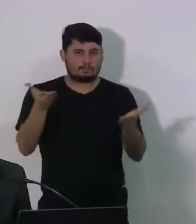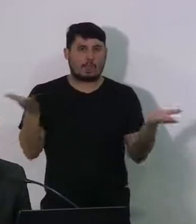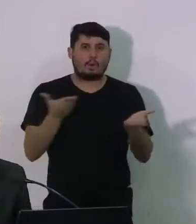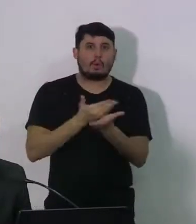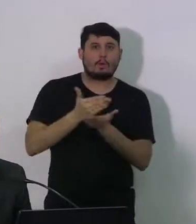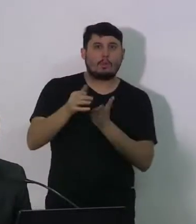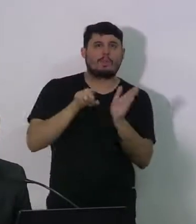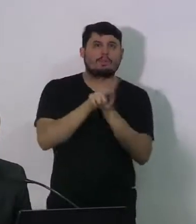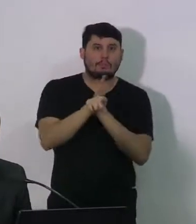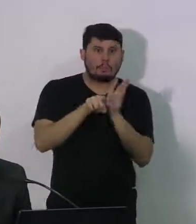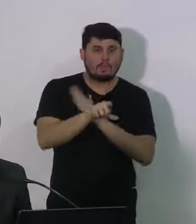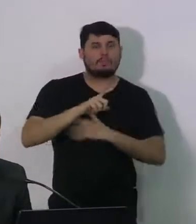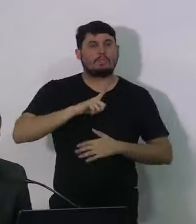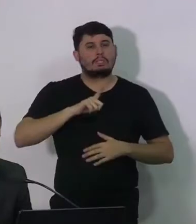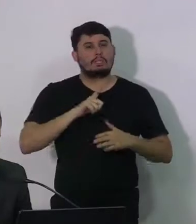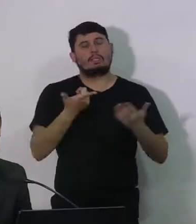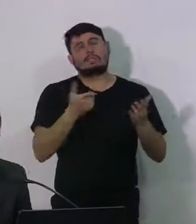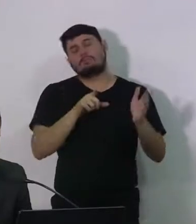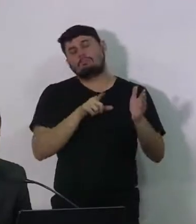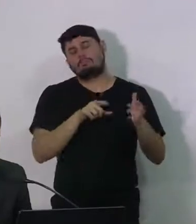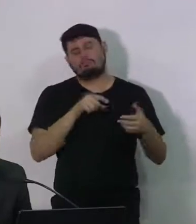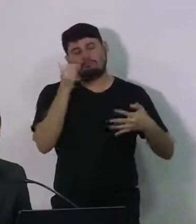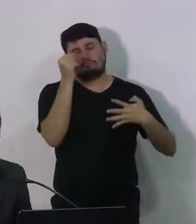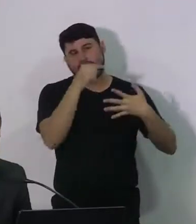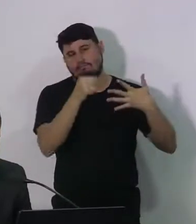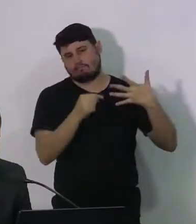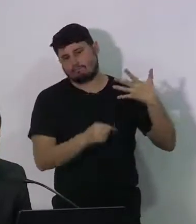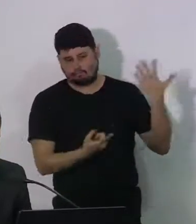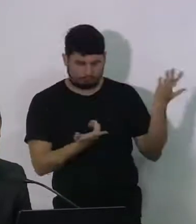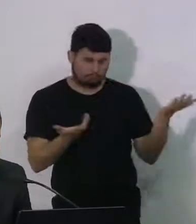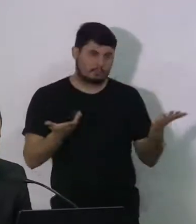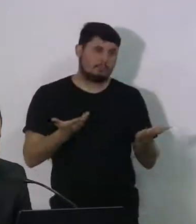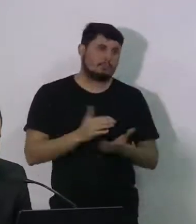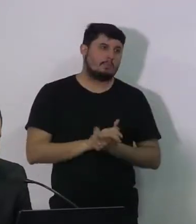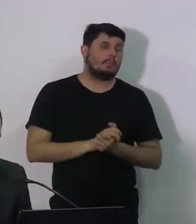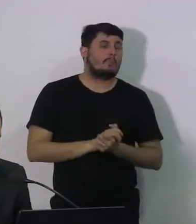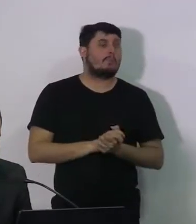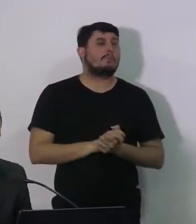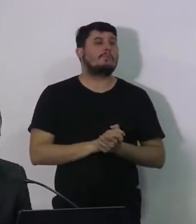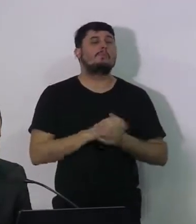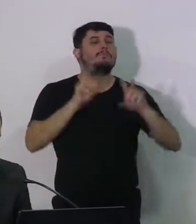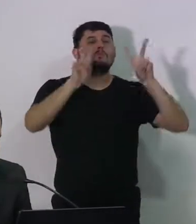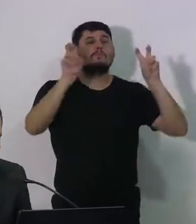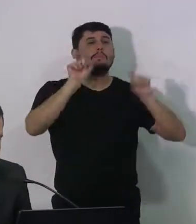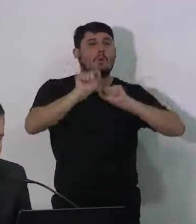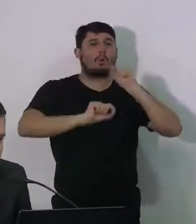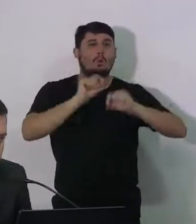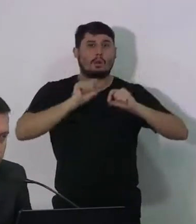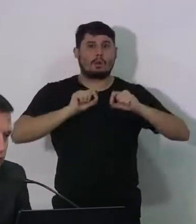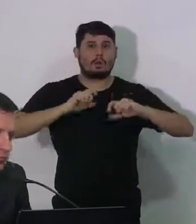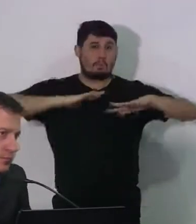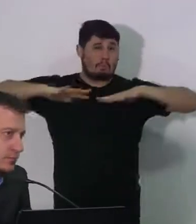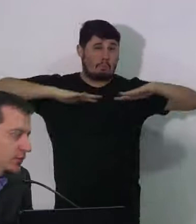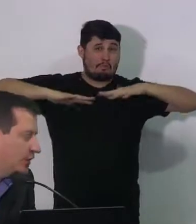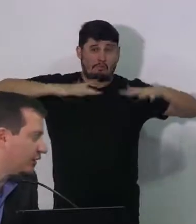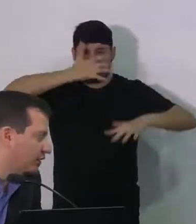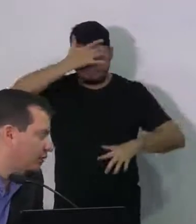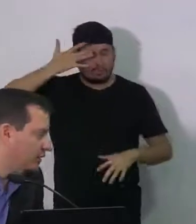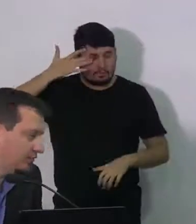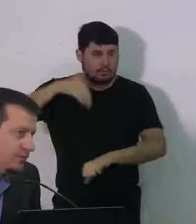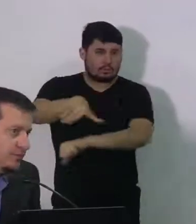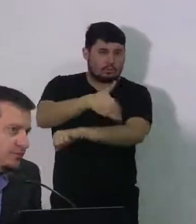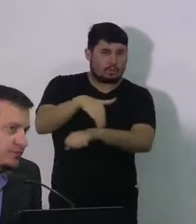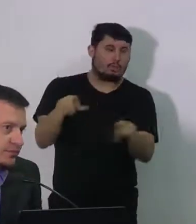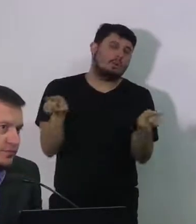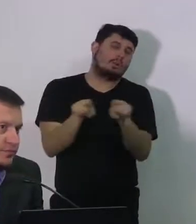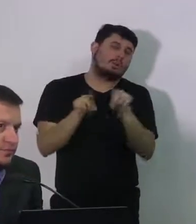do Jornal Vanguarda, do blog do Adriano Luiz e do portal No Detalhe. Eles falam sobre o fluxo de pessoas nas ruas, falam também sobre as